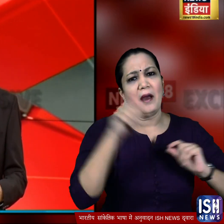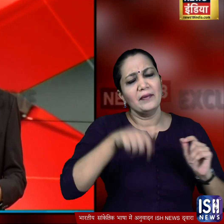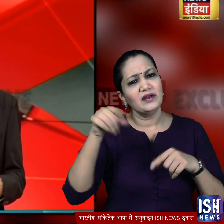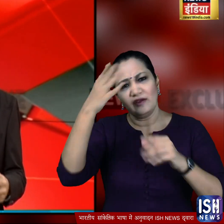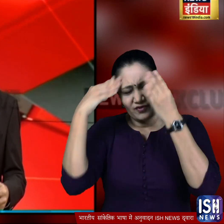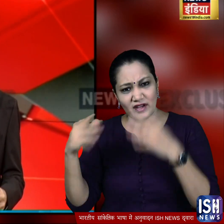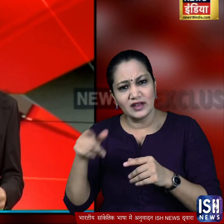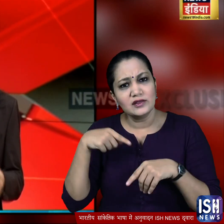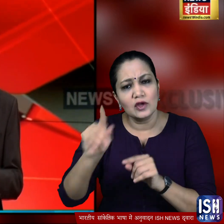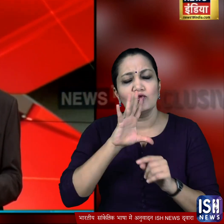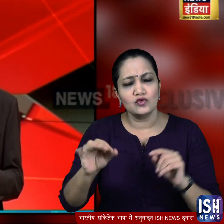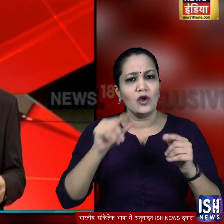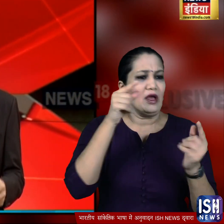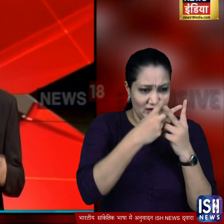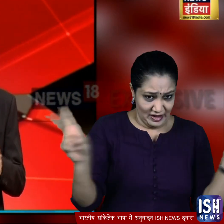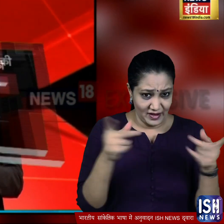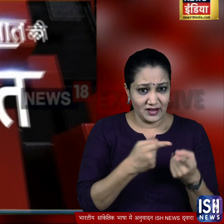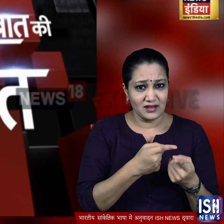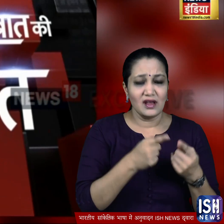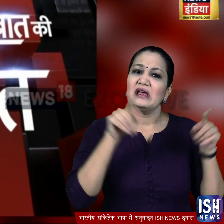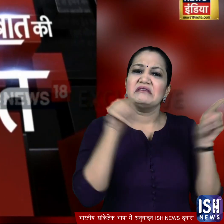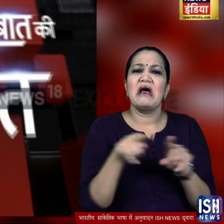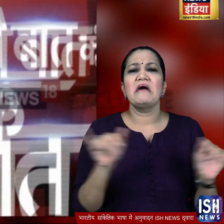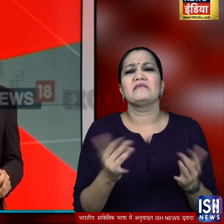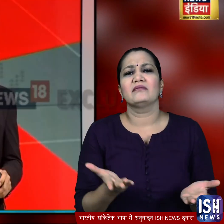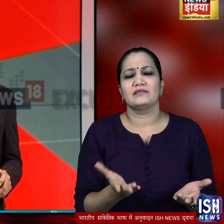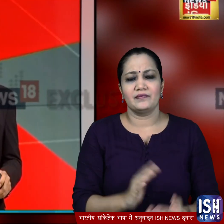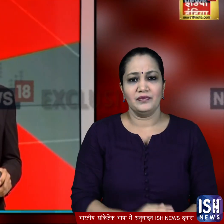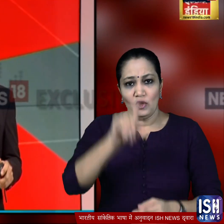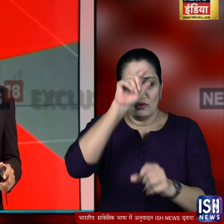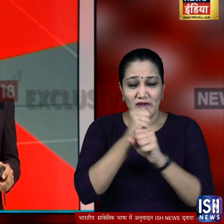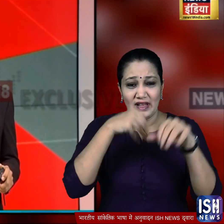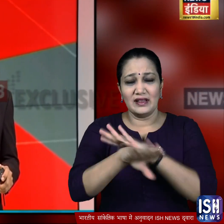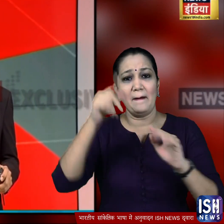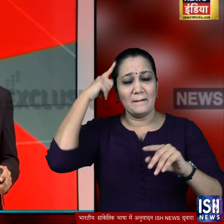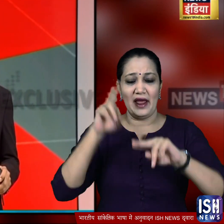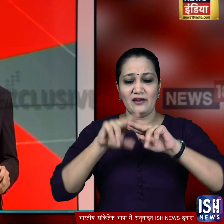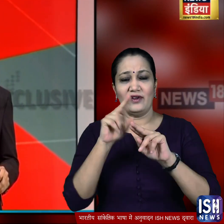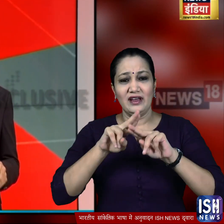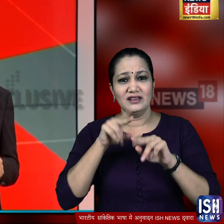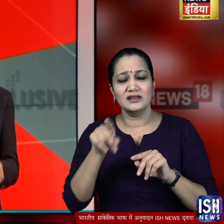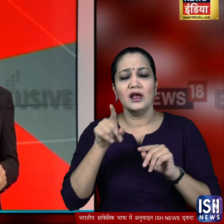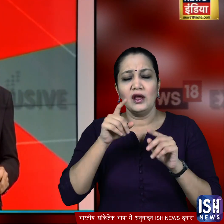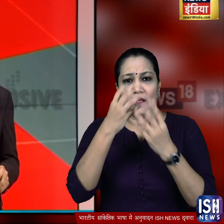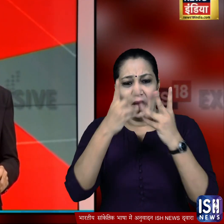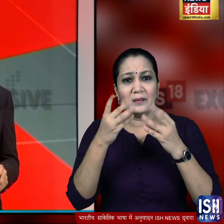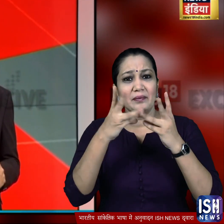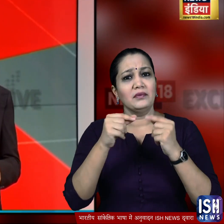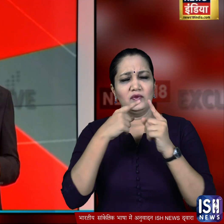जाते हैं कि ऐसा करने से उनमें और गुंडों में फर्क मट जाता है गुजराज सरकार ने बलाक फंगस के मरीजों से जोड़े जो आंकड़े जारी किये उनमें कई